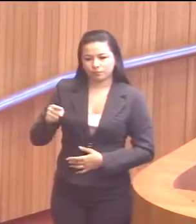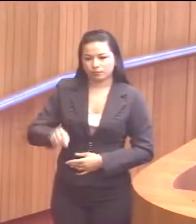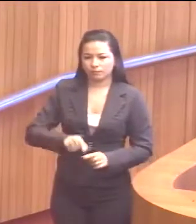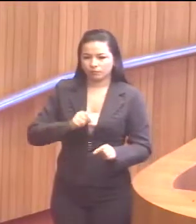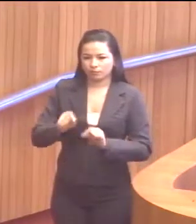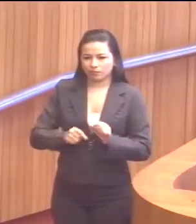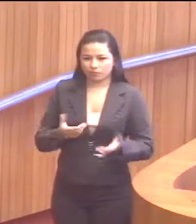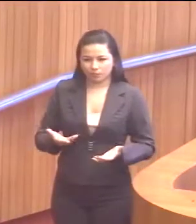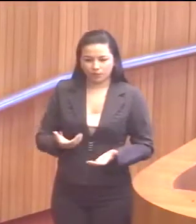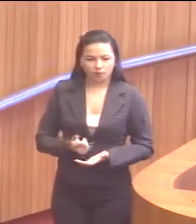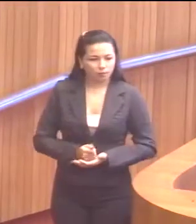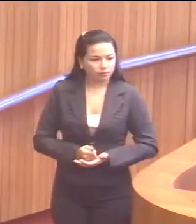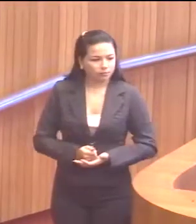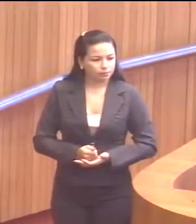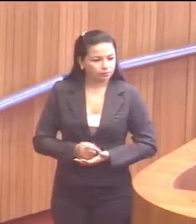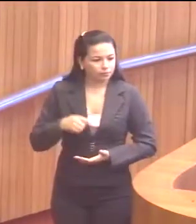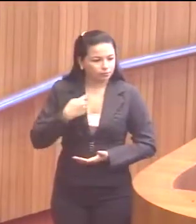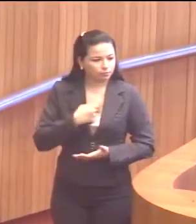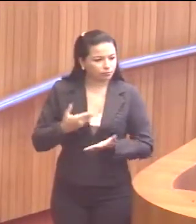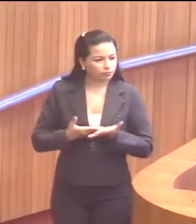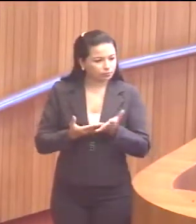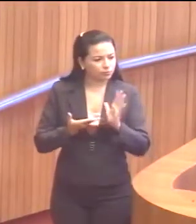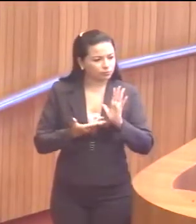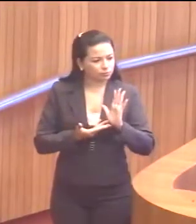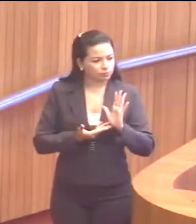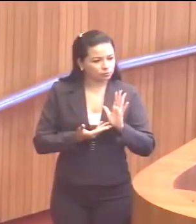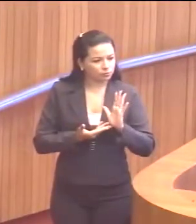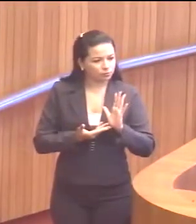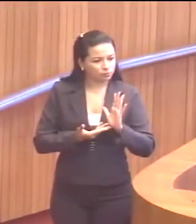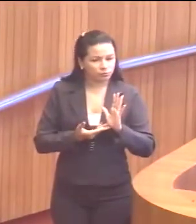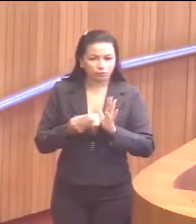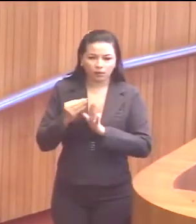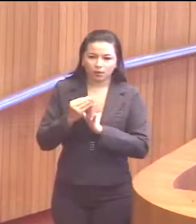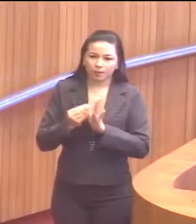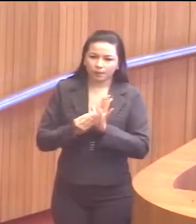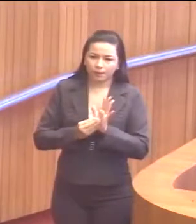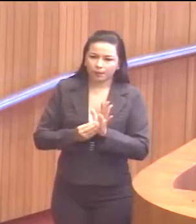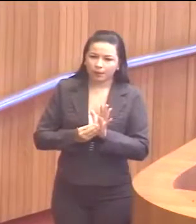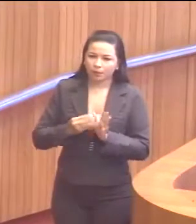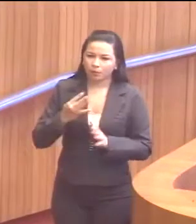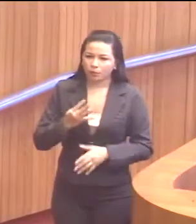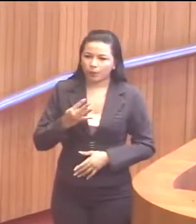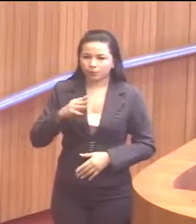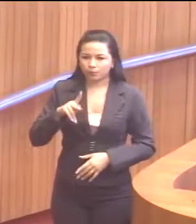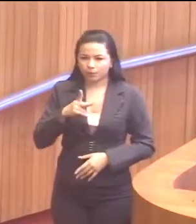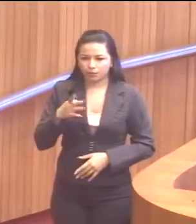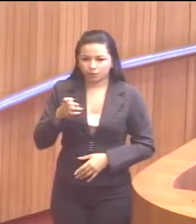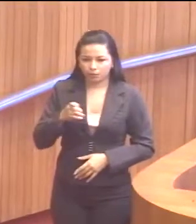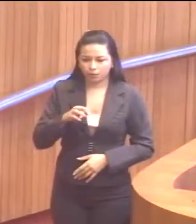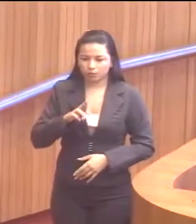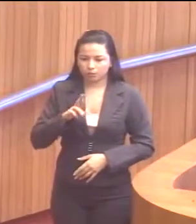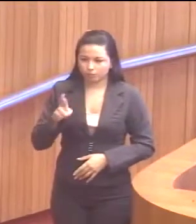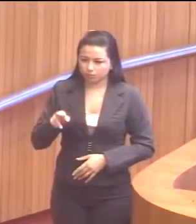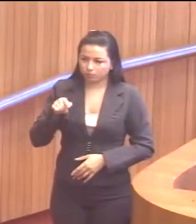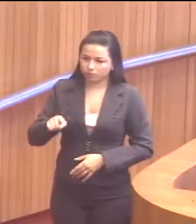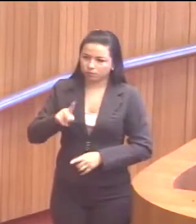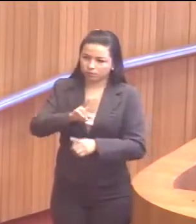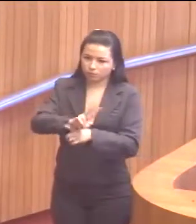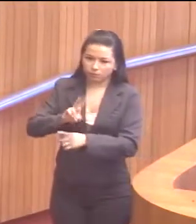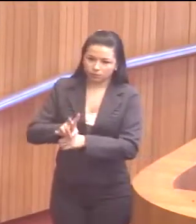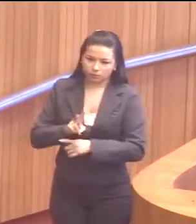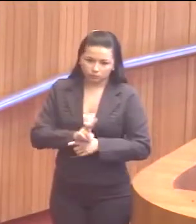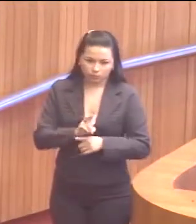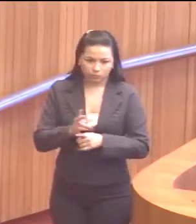É o caso, por exemplo, aqui, em que nós apresentamos emenda no valor de 4 milhões de reais para a